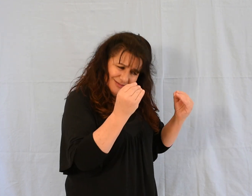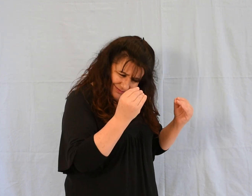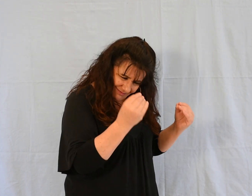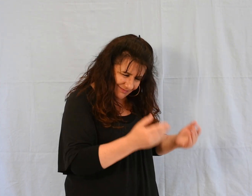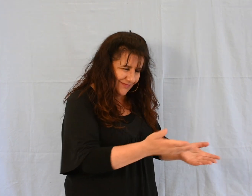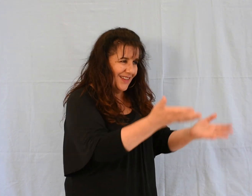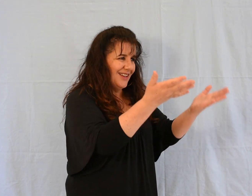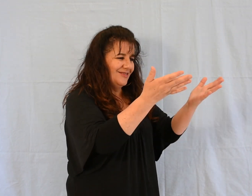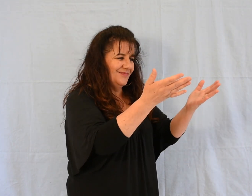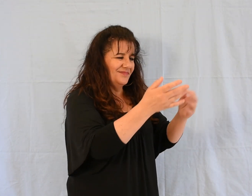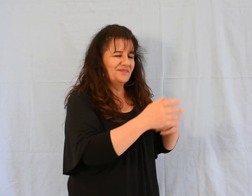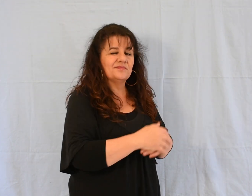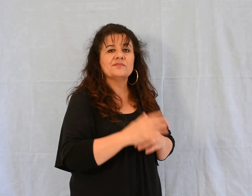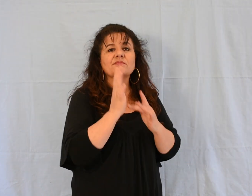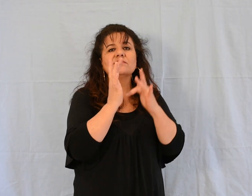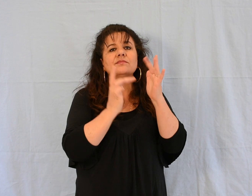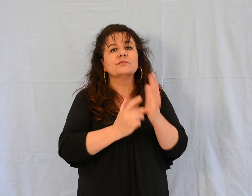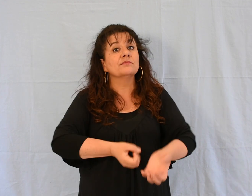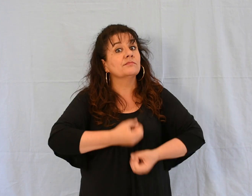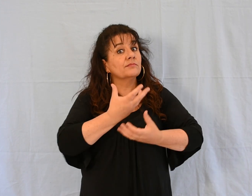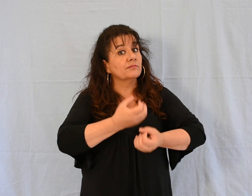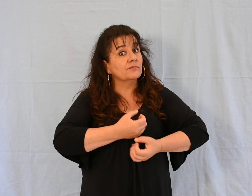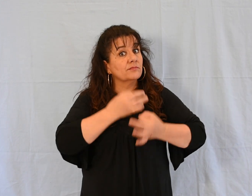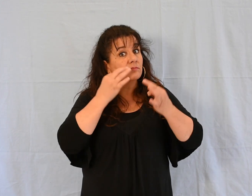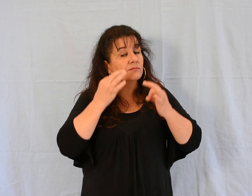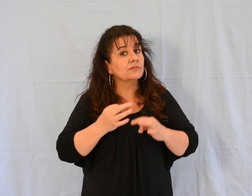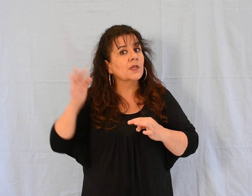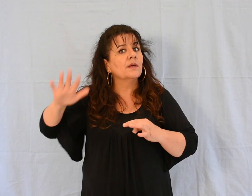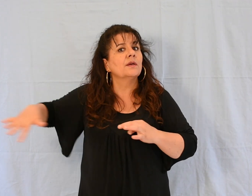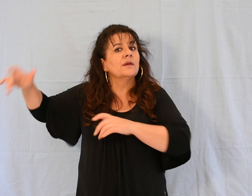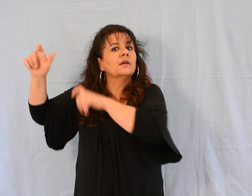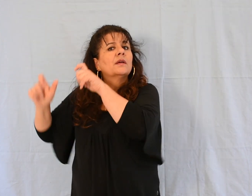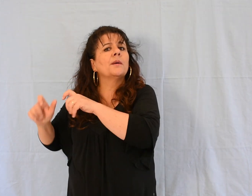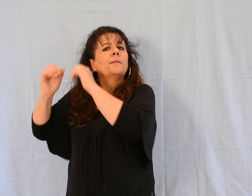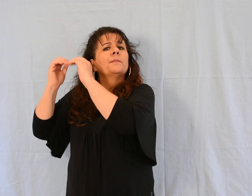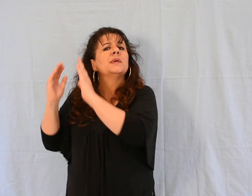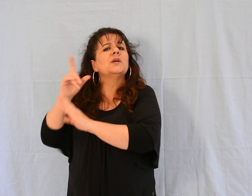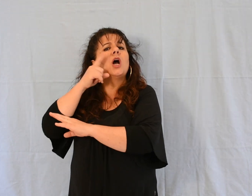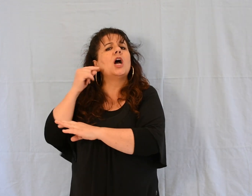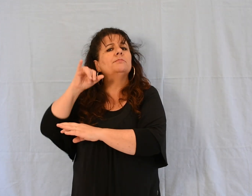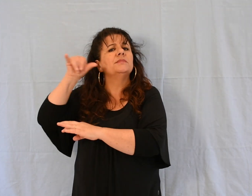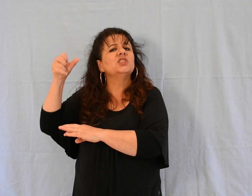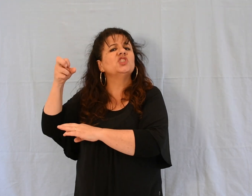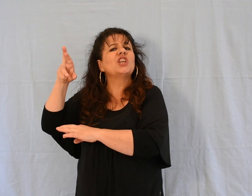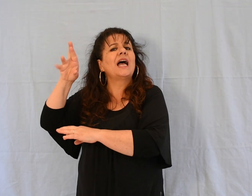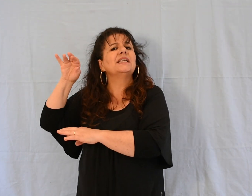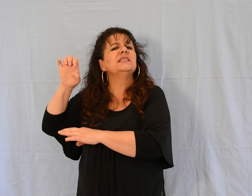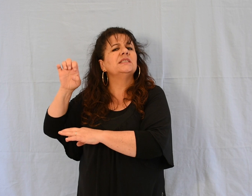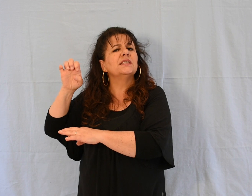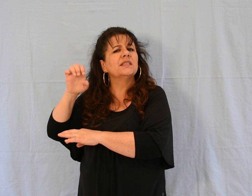» Comme il parlait encore, des gens arrivent de la maison de Jair, le chef de synagogue, pour